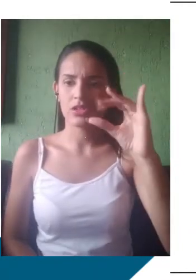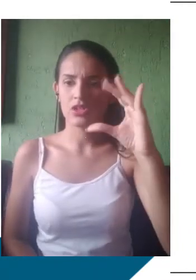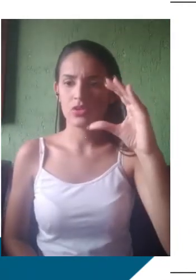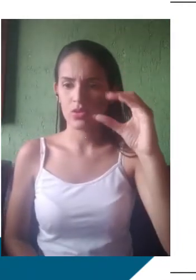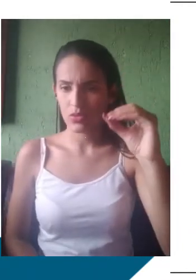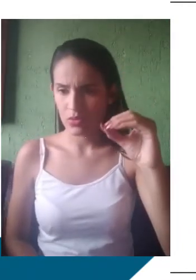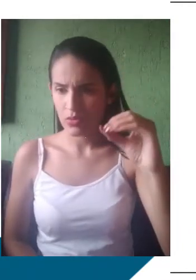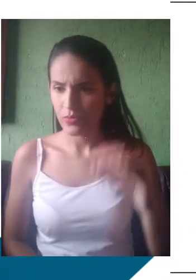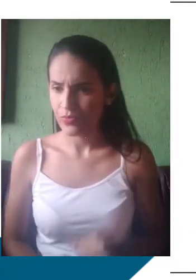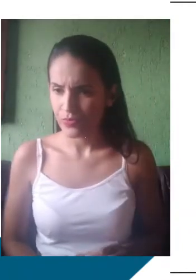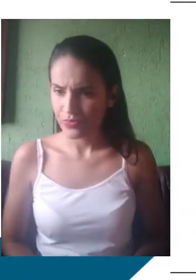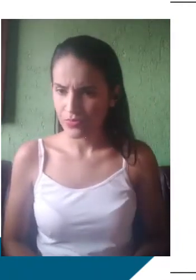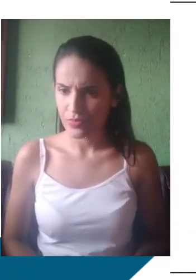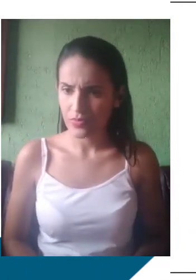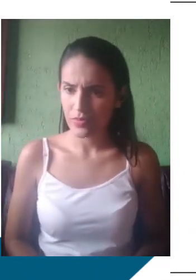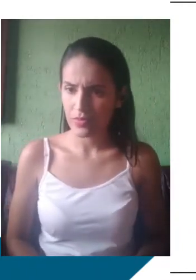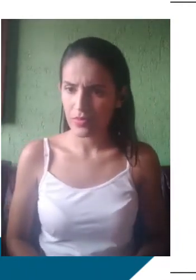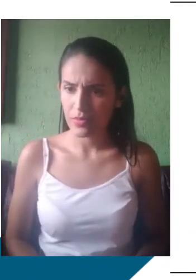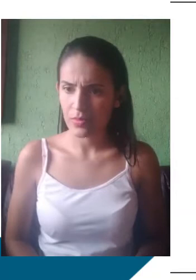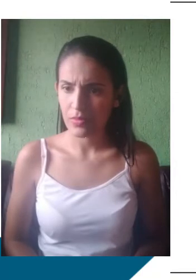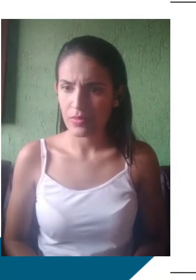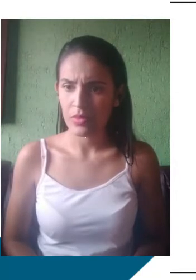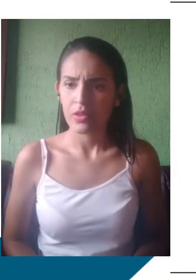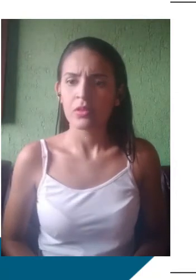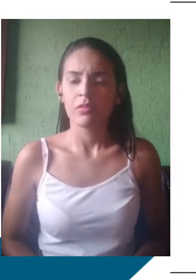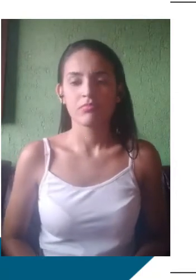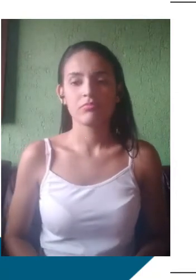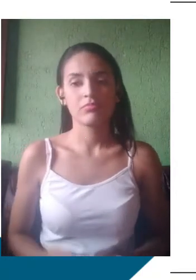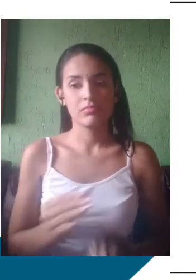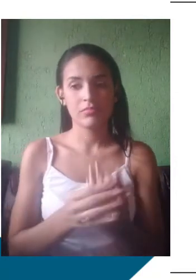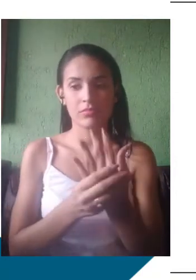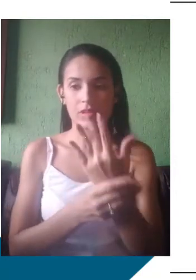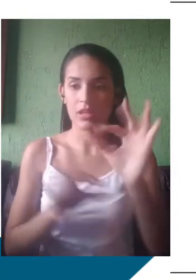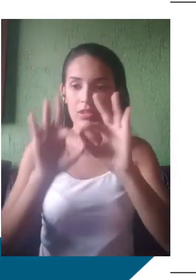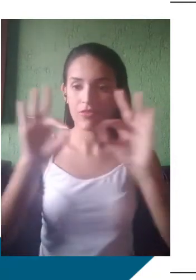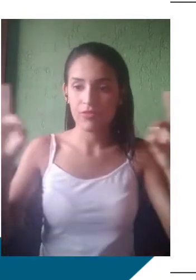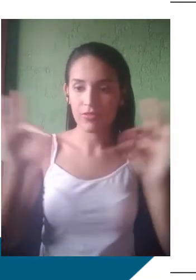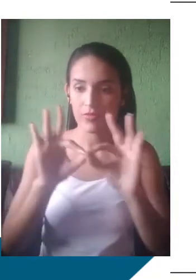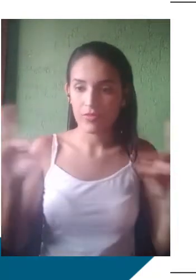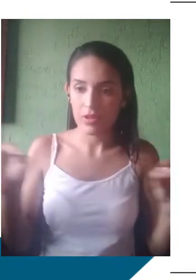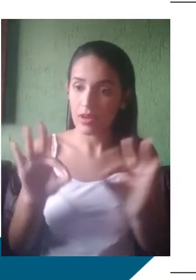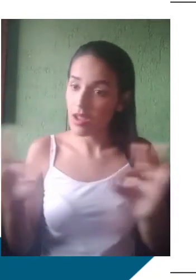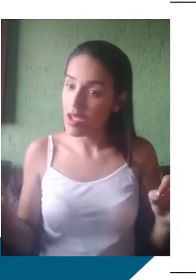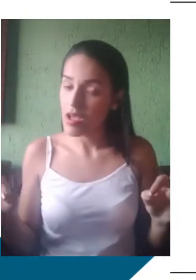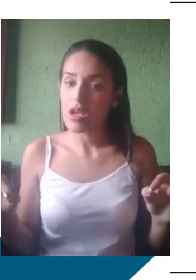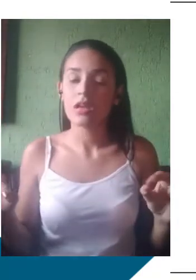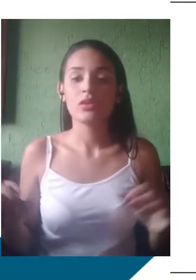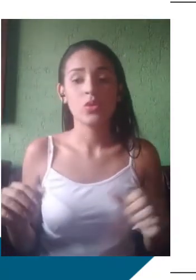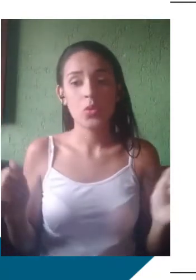uma faixa etária. Ou no aspecto sintático, né? Que são a construção da sentença conforme registro profissional.